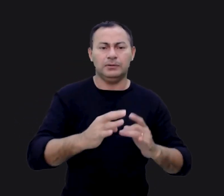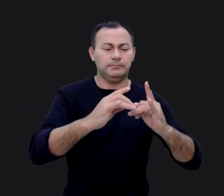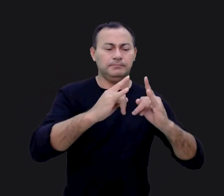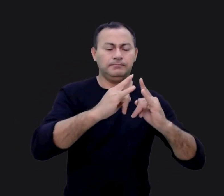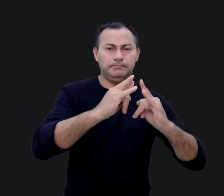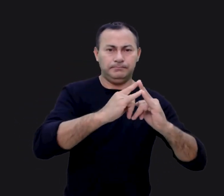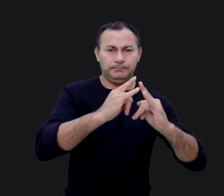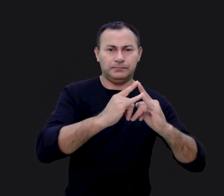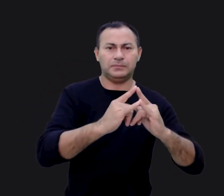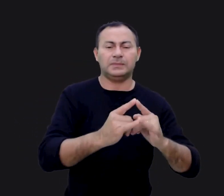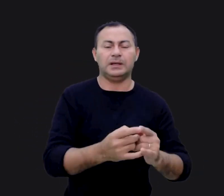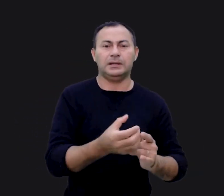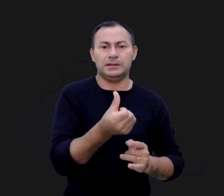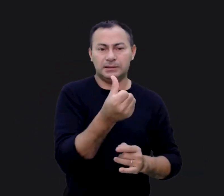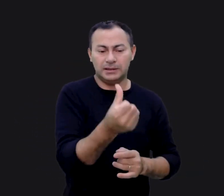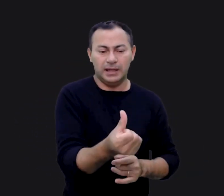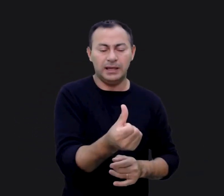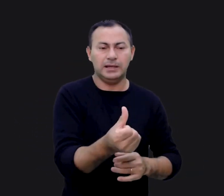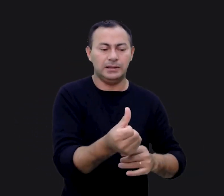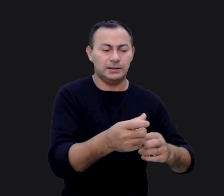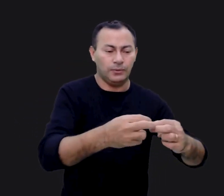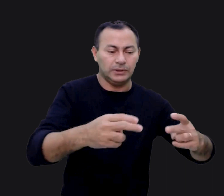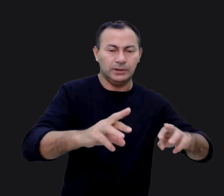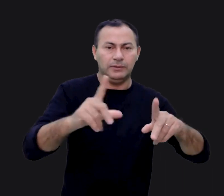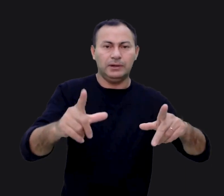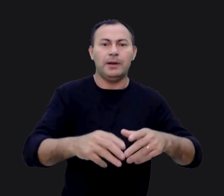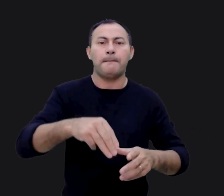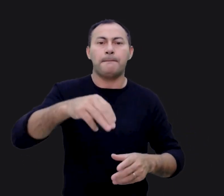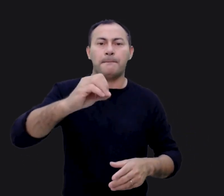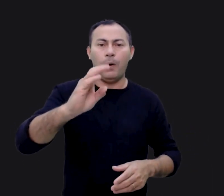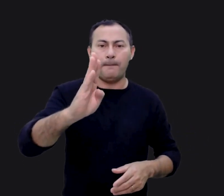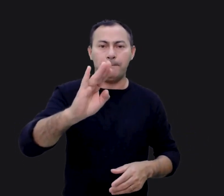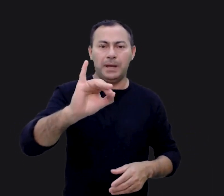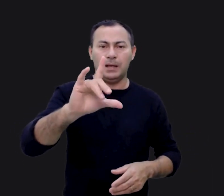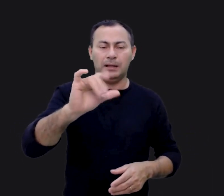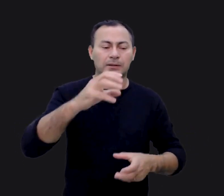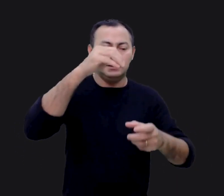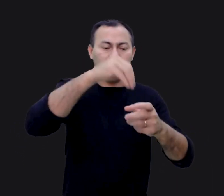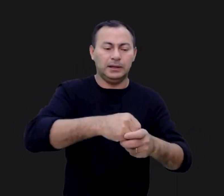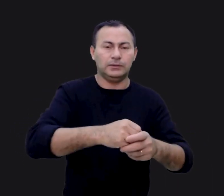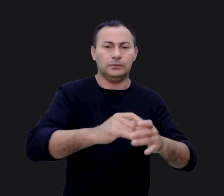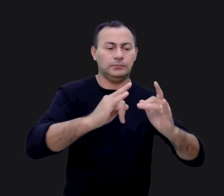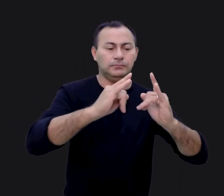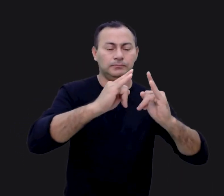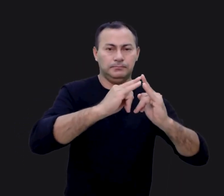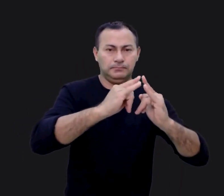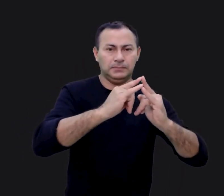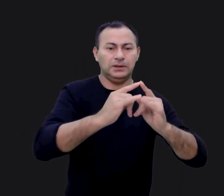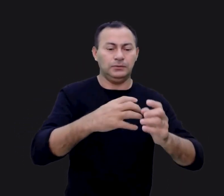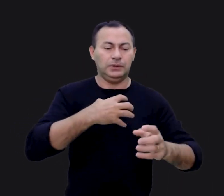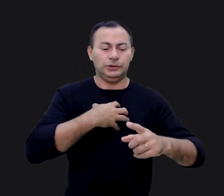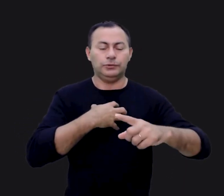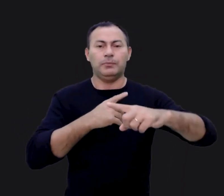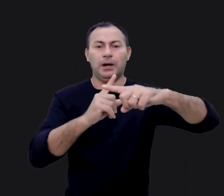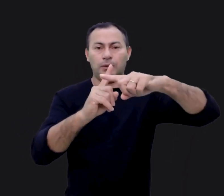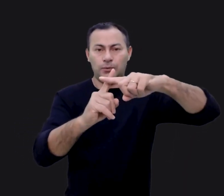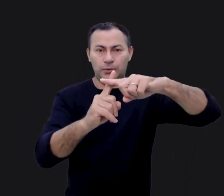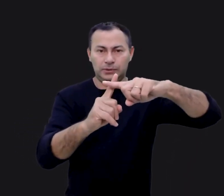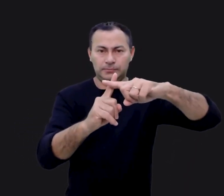tinha seis artigos de mobília, seis móveis diferentes. Esta mobília estava colocada dentro do tabernáculo em forma de uma cruz. Então